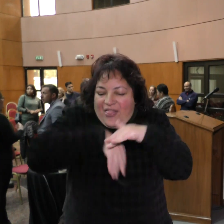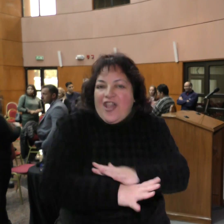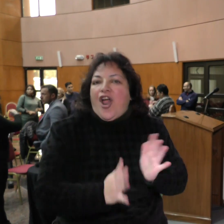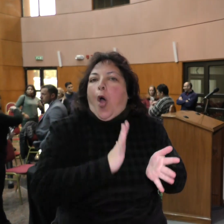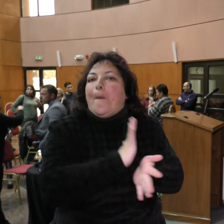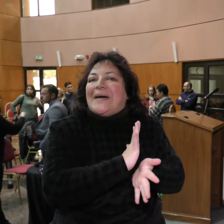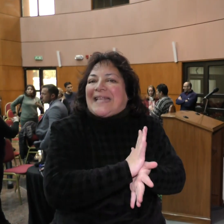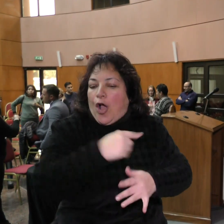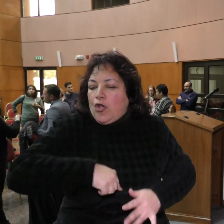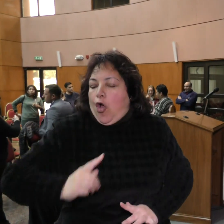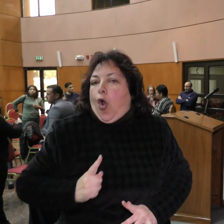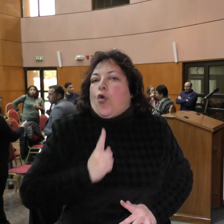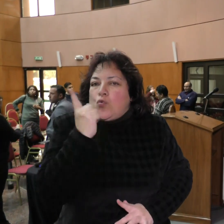lo digo, estamos rompiendo esas barreras.